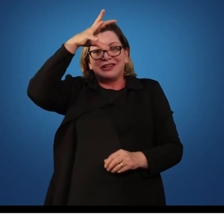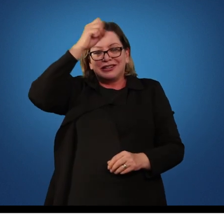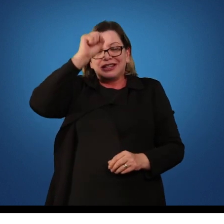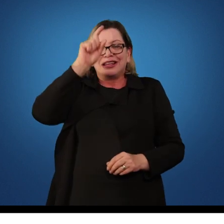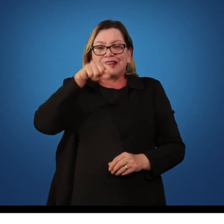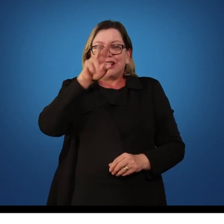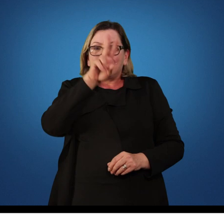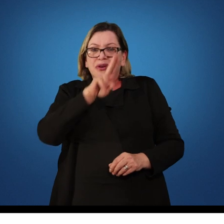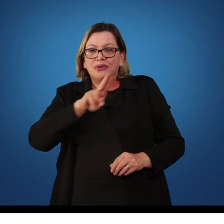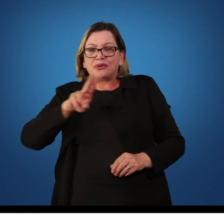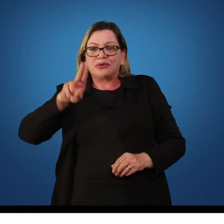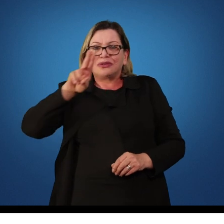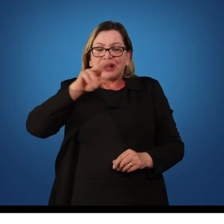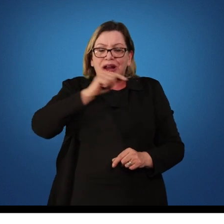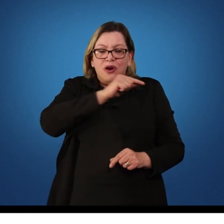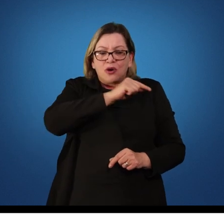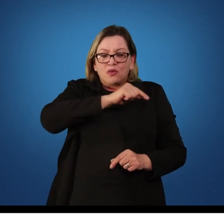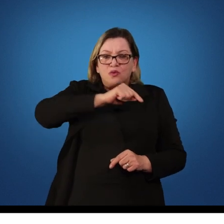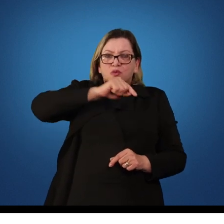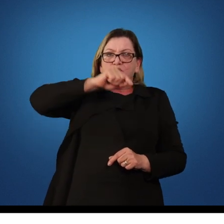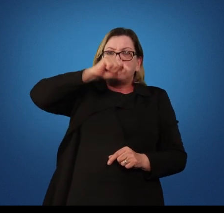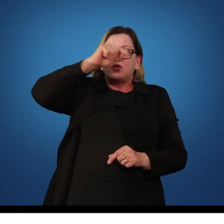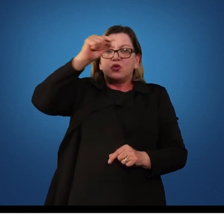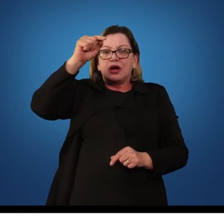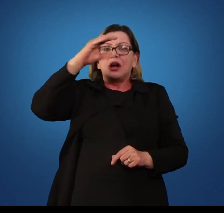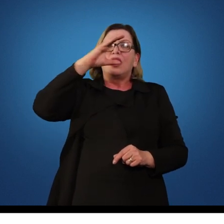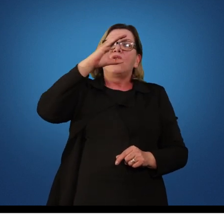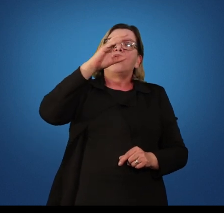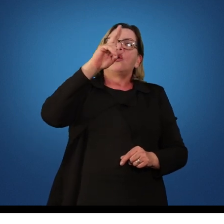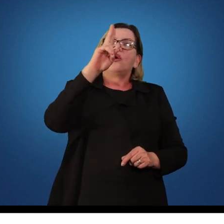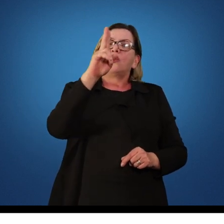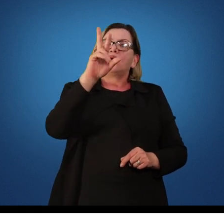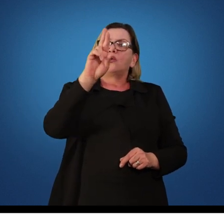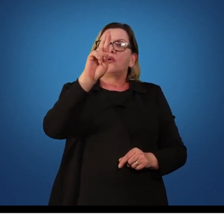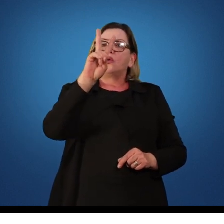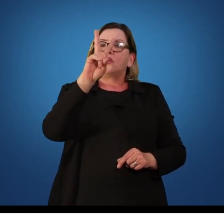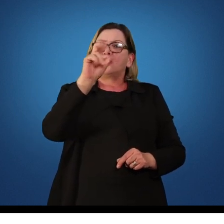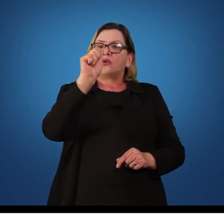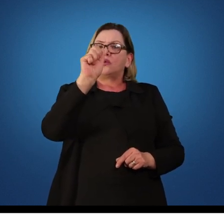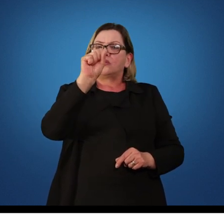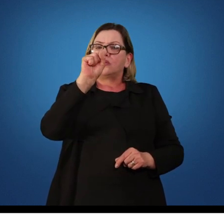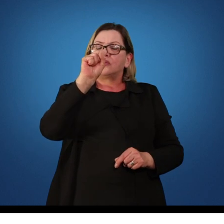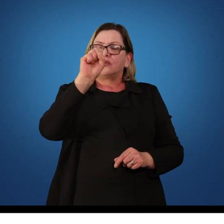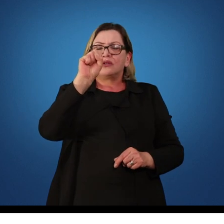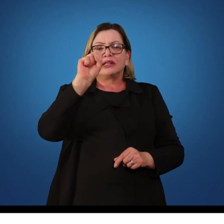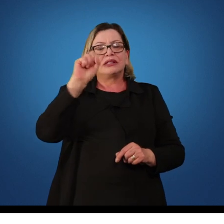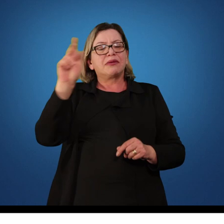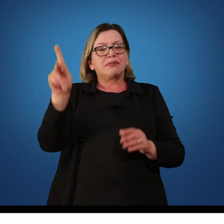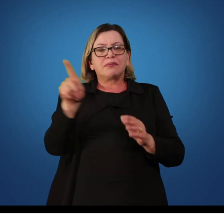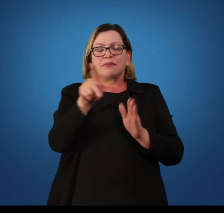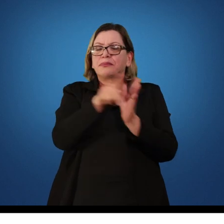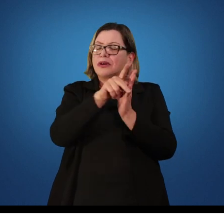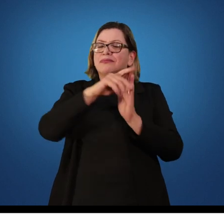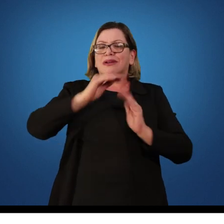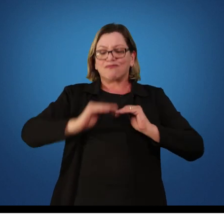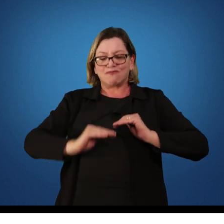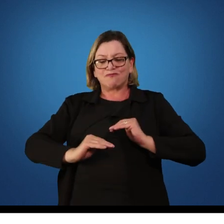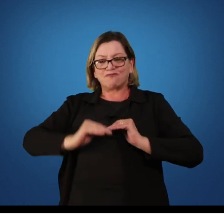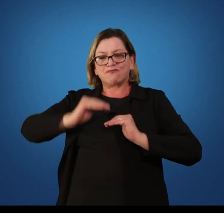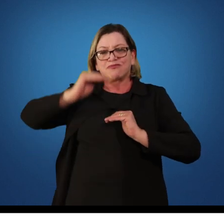as curvas de crescimento. As curvas de crescimento nada mais são do que uma representação gráfica em